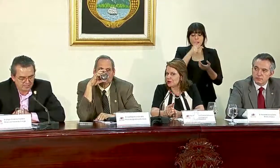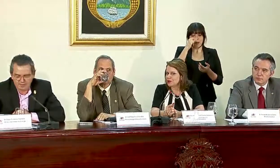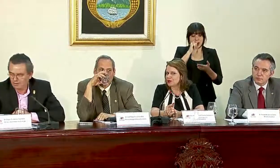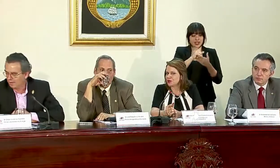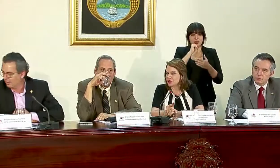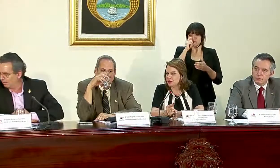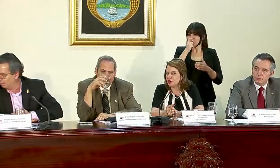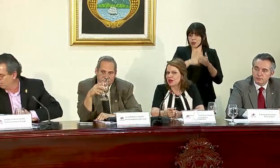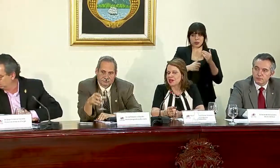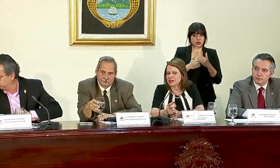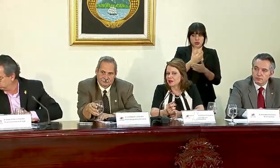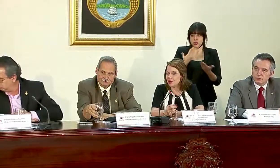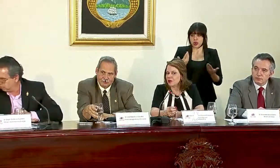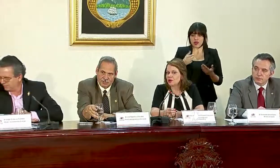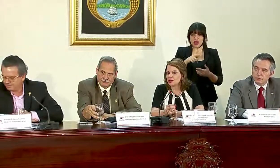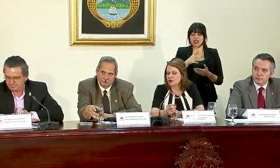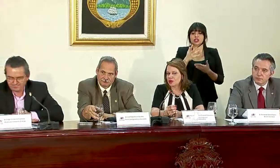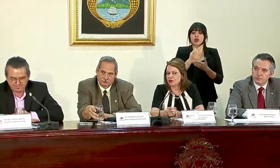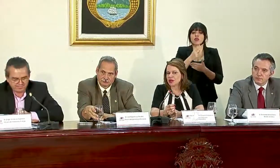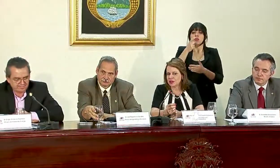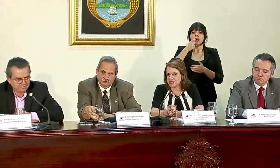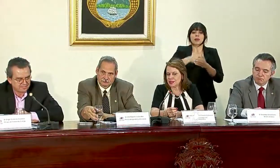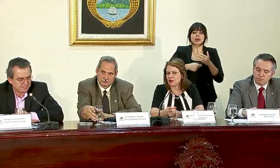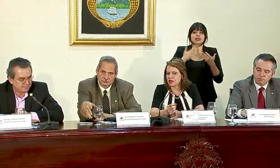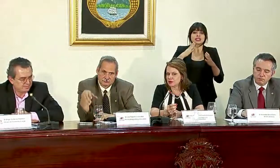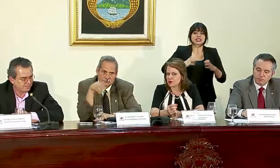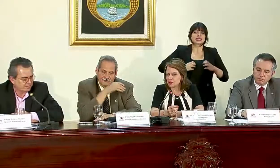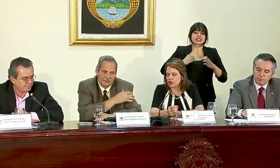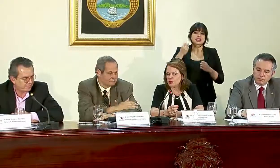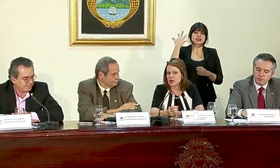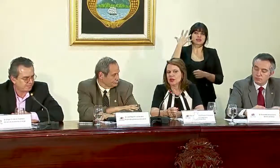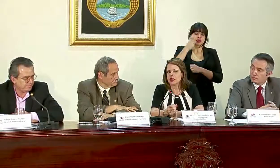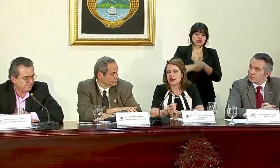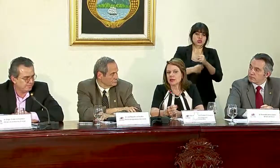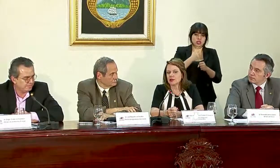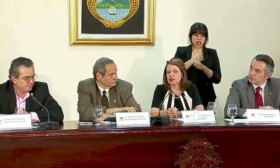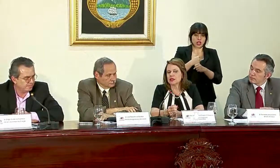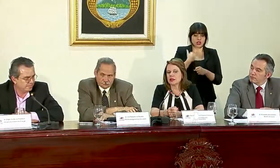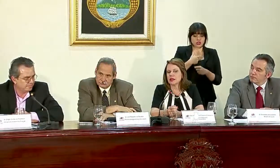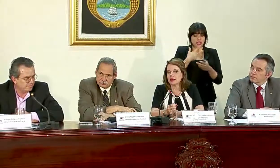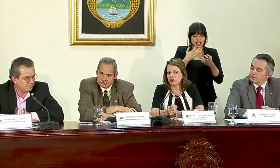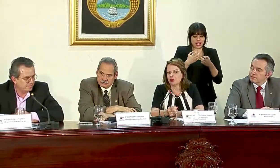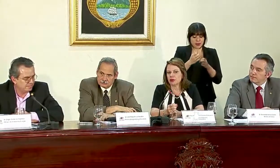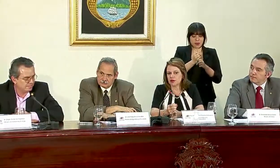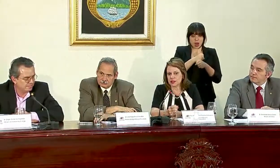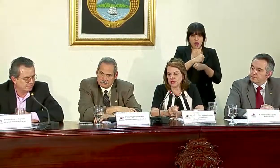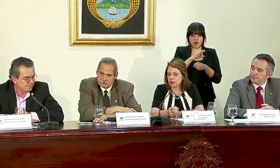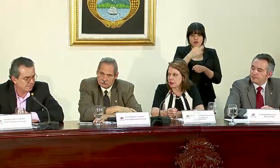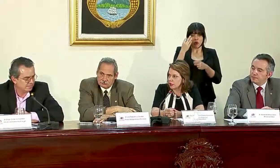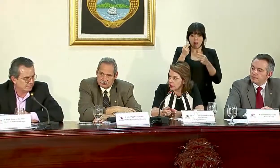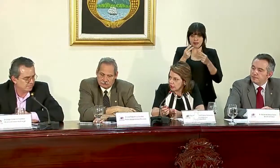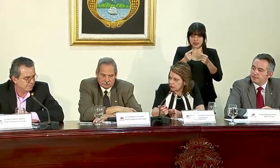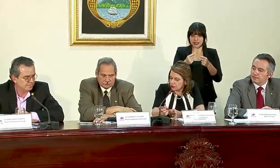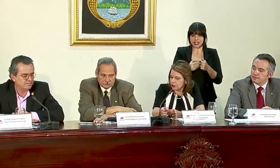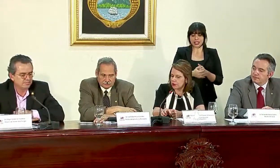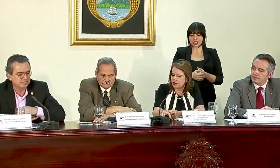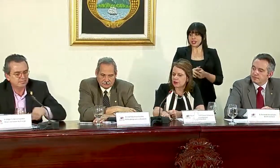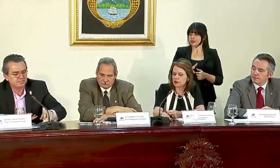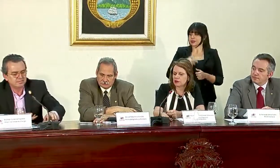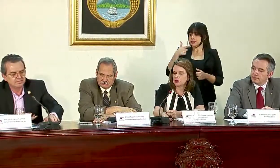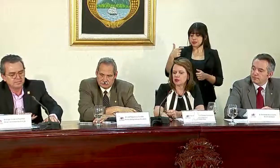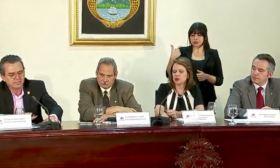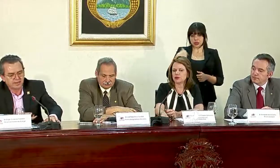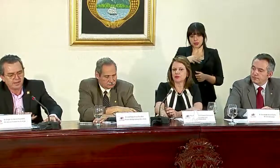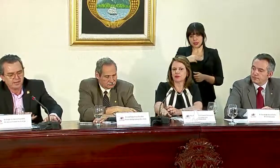esto no es un impuesto nuevo, es el cobro de un impuesto que ha existido desde hace muchos años, que queremos que se dé de forma eficiente. Le paso la